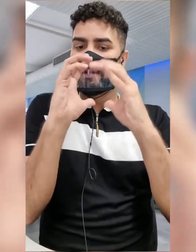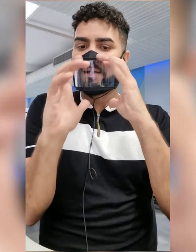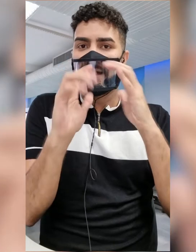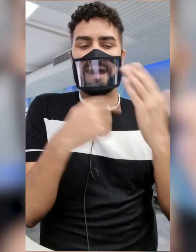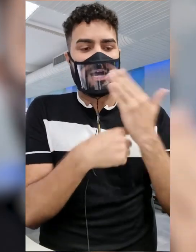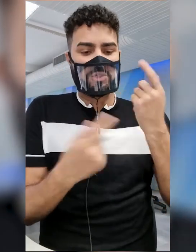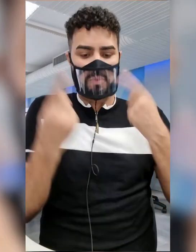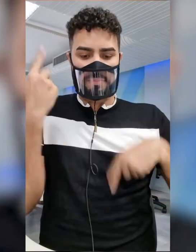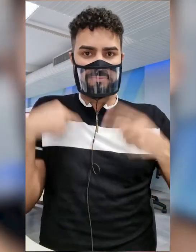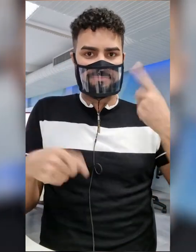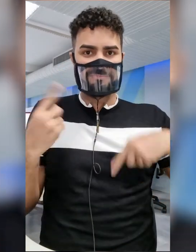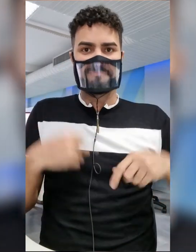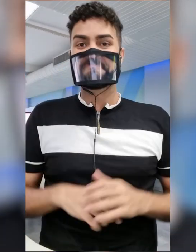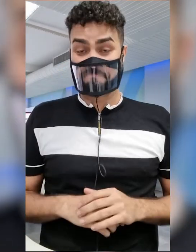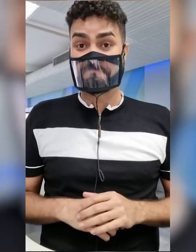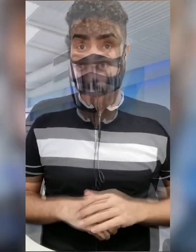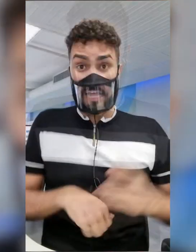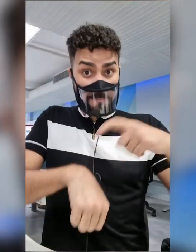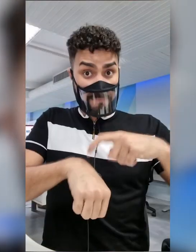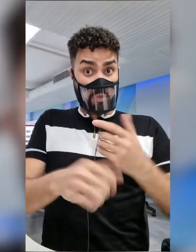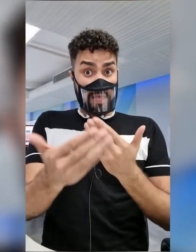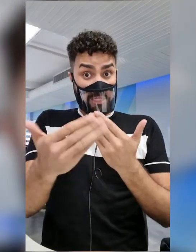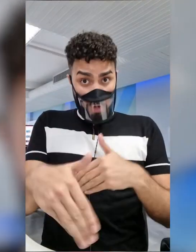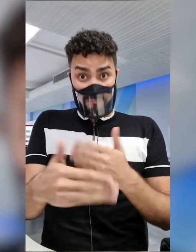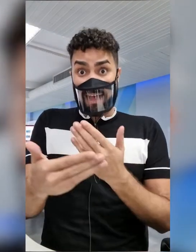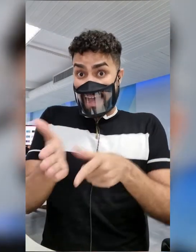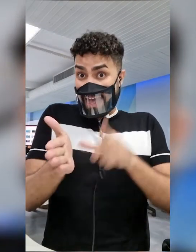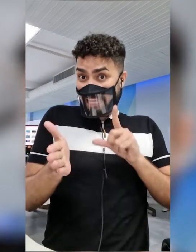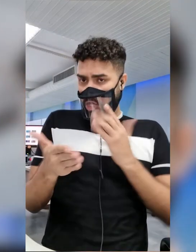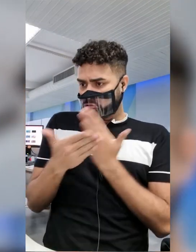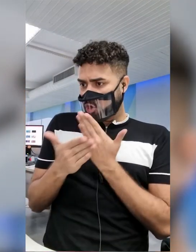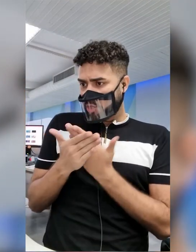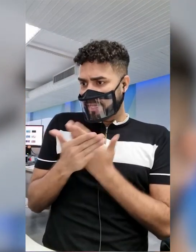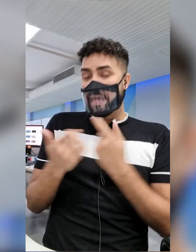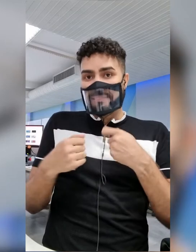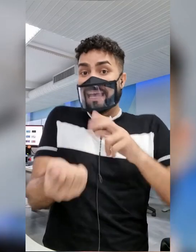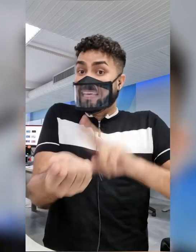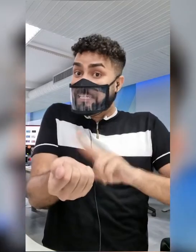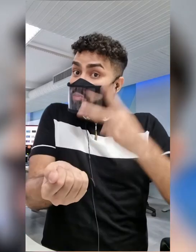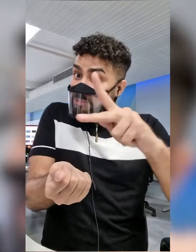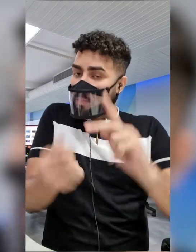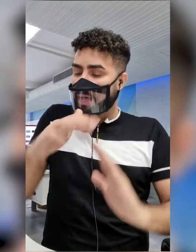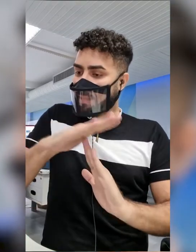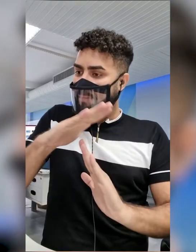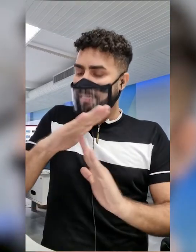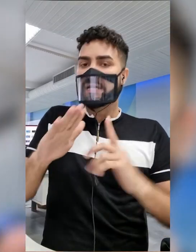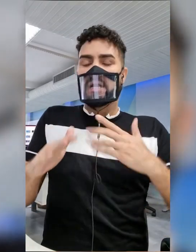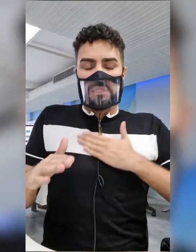faz esse processo de oxigenação. Na hora de estudar, é preciso manter o próprio ritmo e fazer pausas periódicas para descansar.